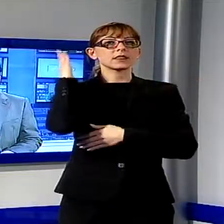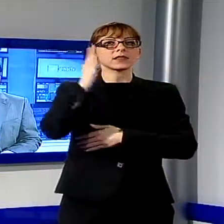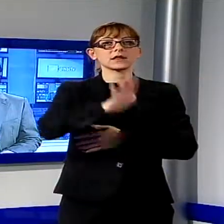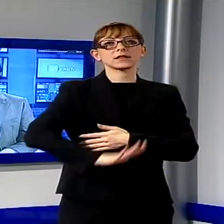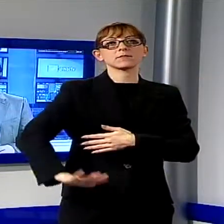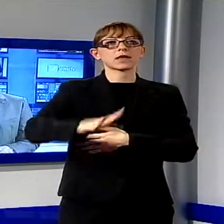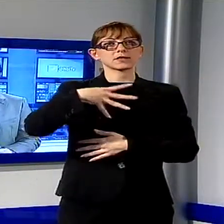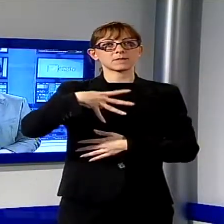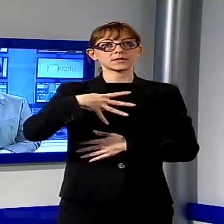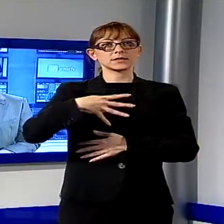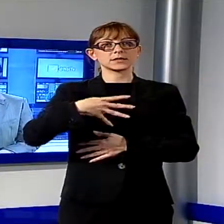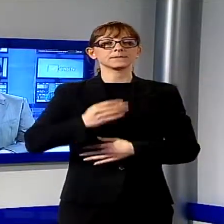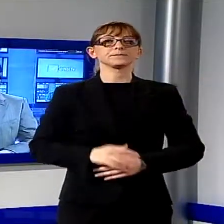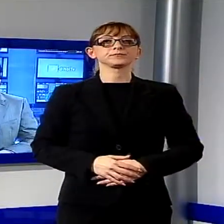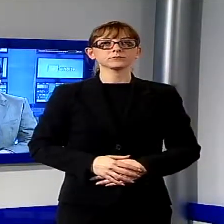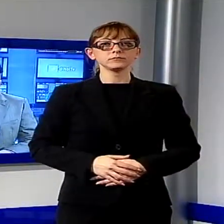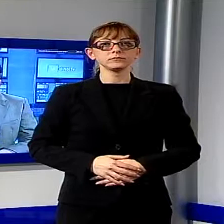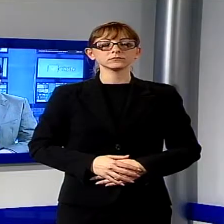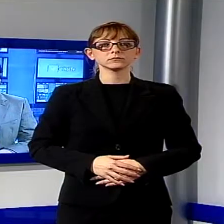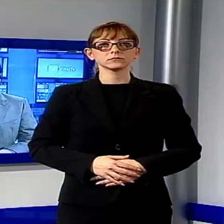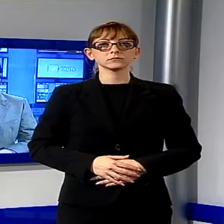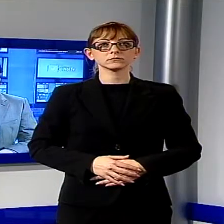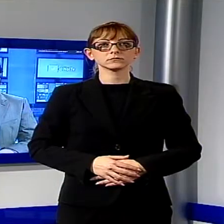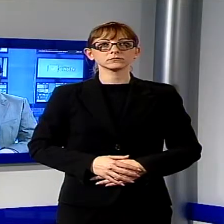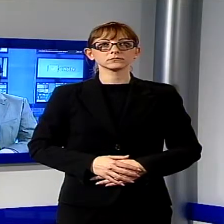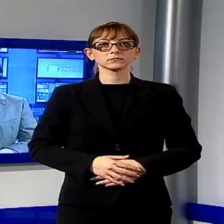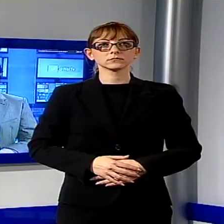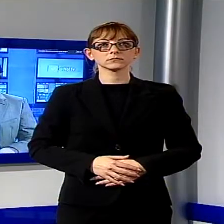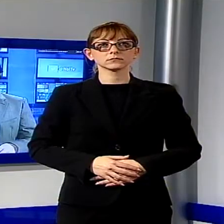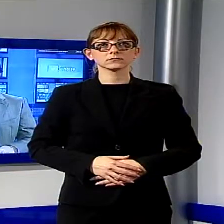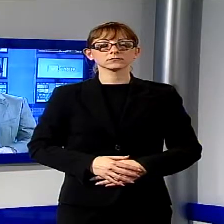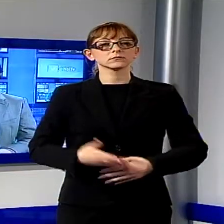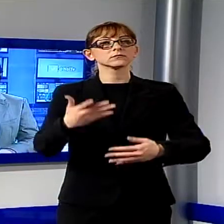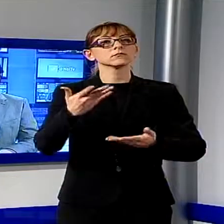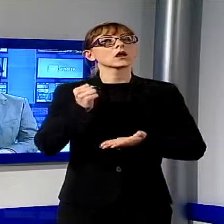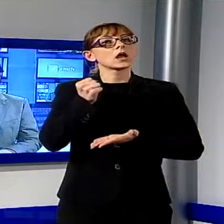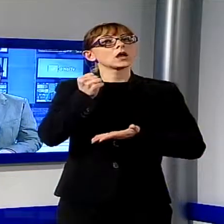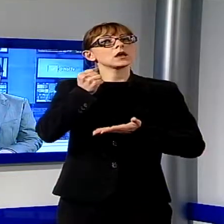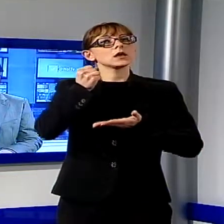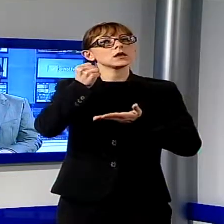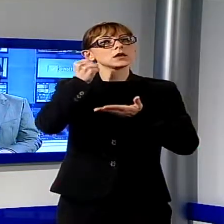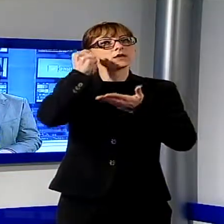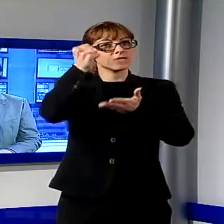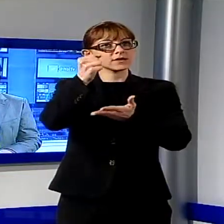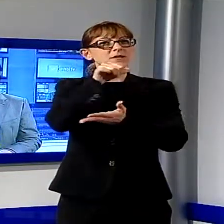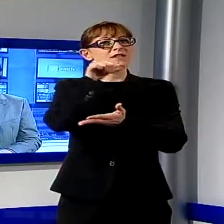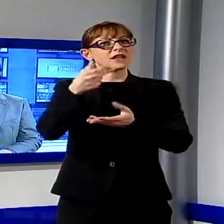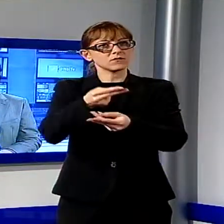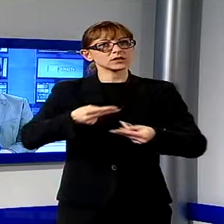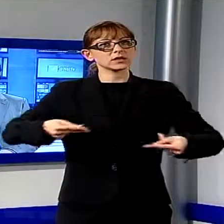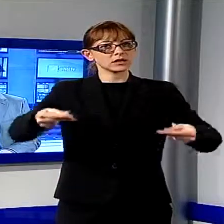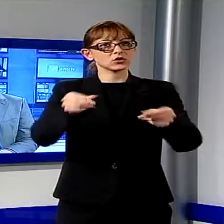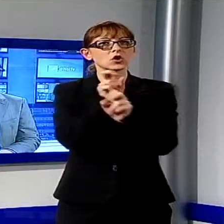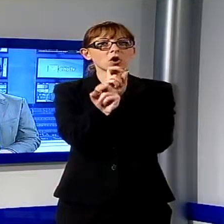Lasciamo la pagina dedicata al Burlamacco, parliamo ancora di investimenti che ricadranno sul territorio. Ne ha